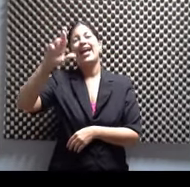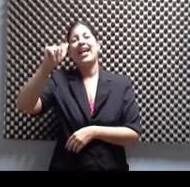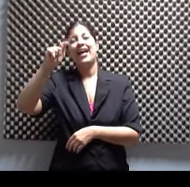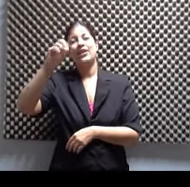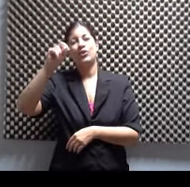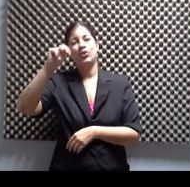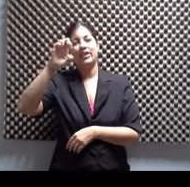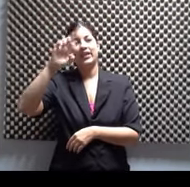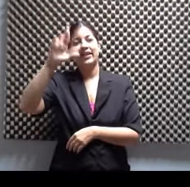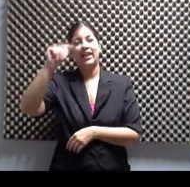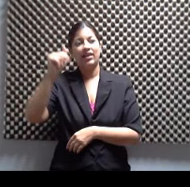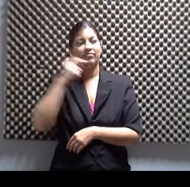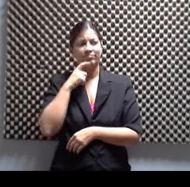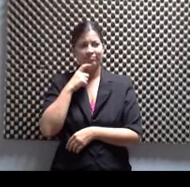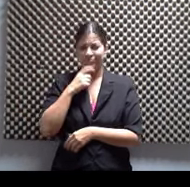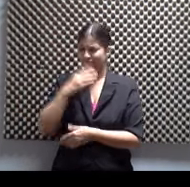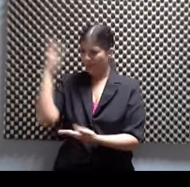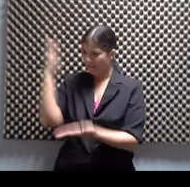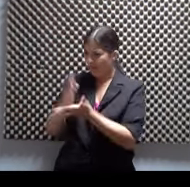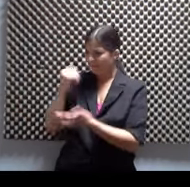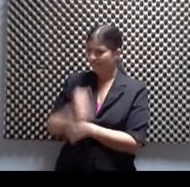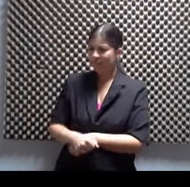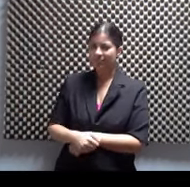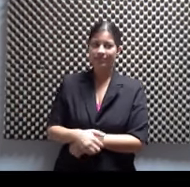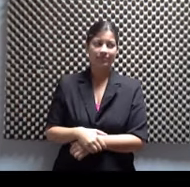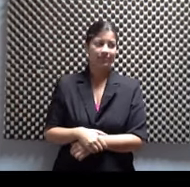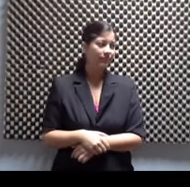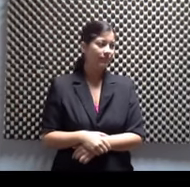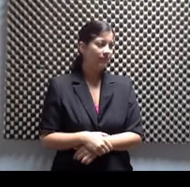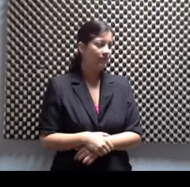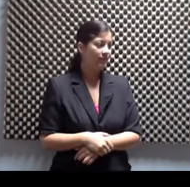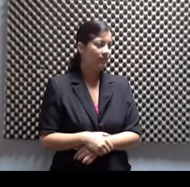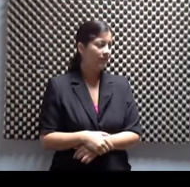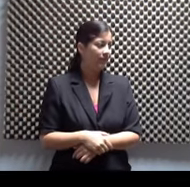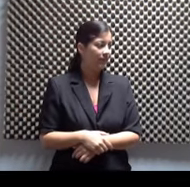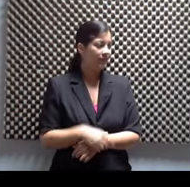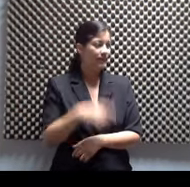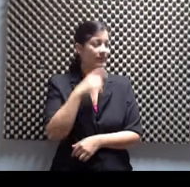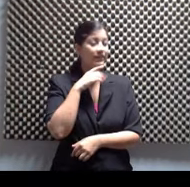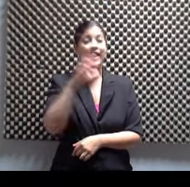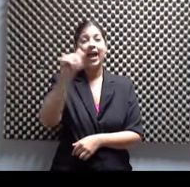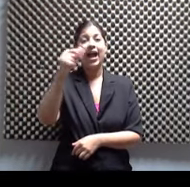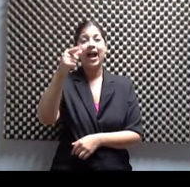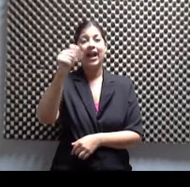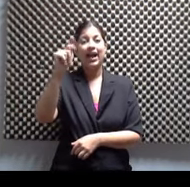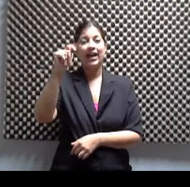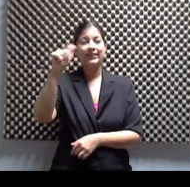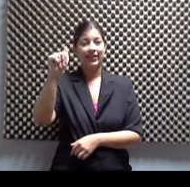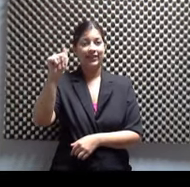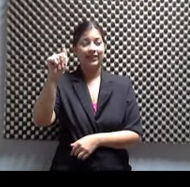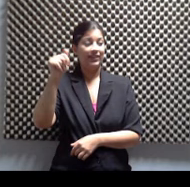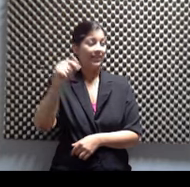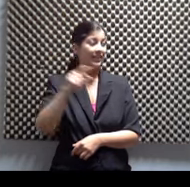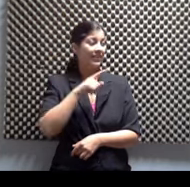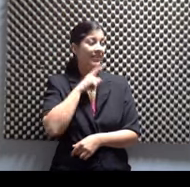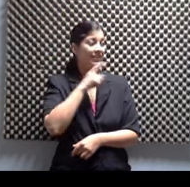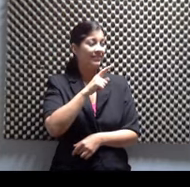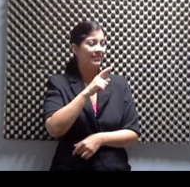Estamos invirtiendo para que te veas en efectos especiales. Mousetrap, pero no se equivoquen que Agatha Christie, no se equivoquen que es escenografía esta, señores.